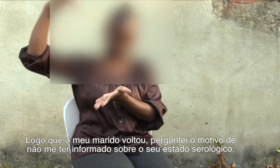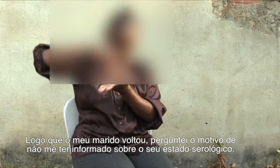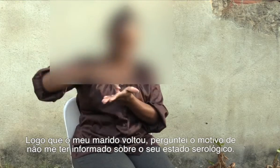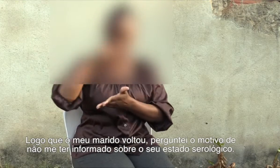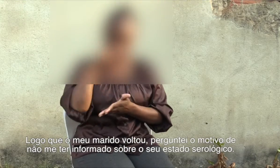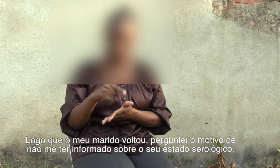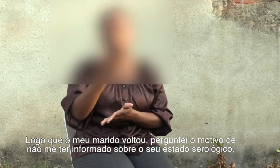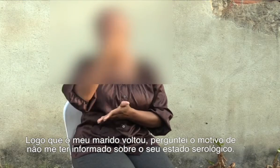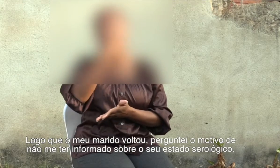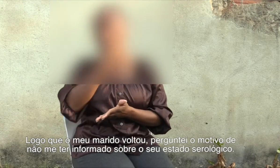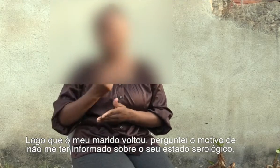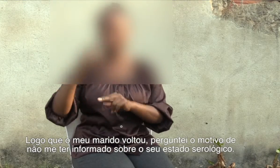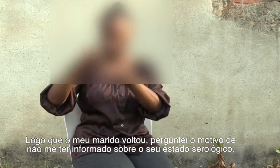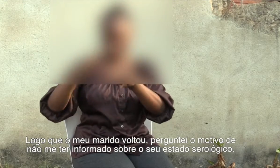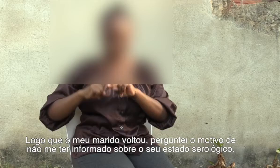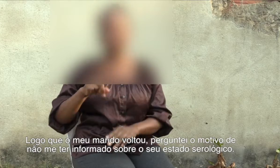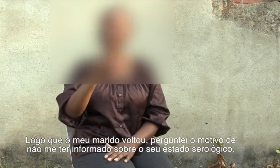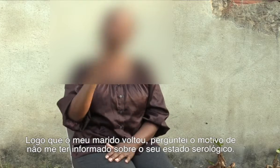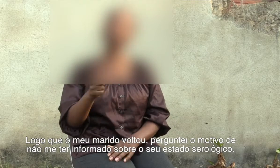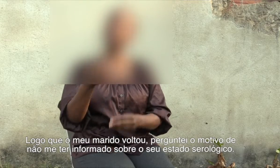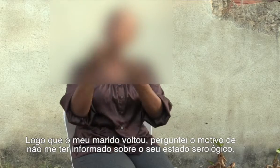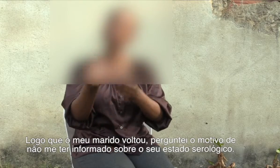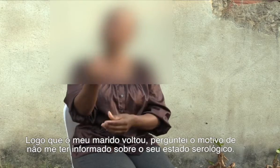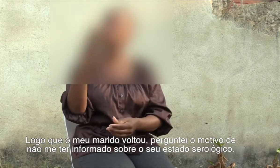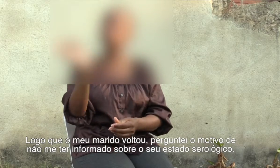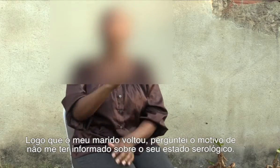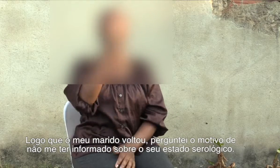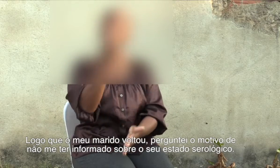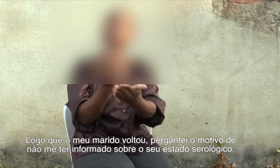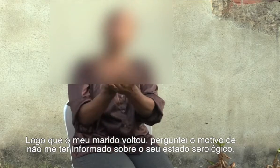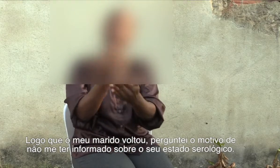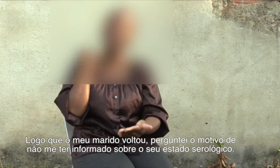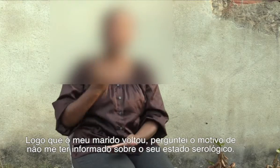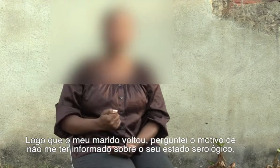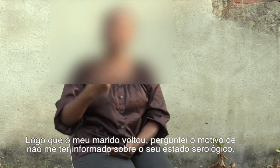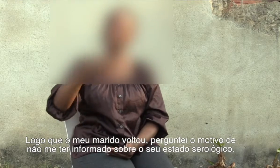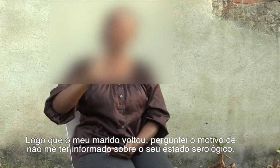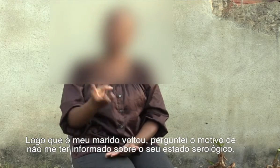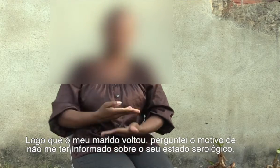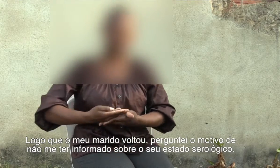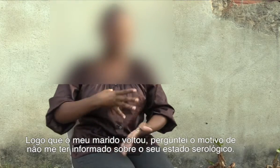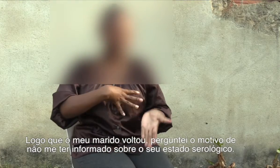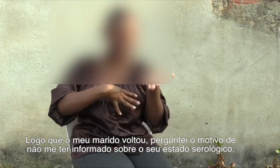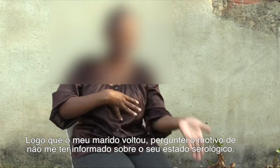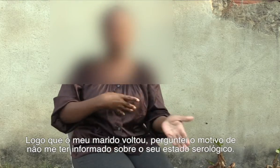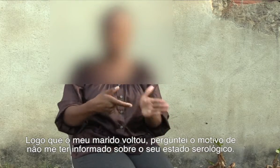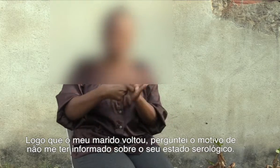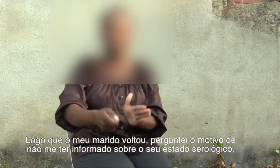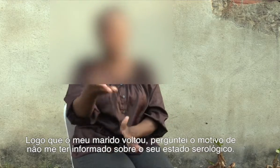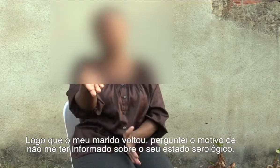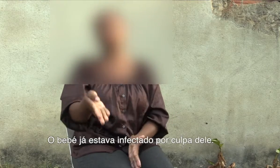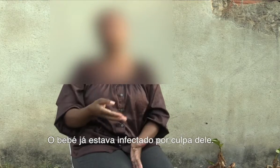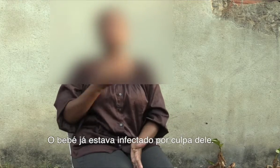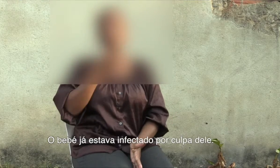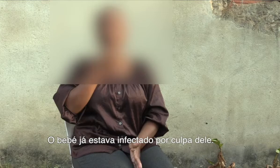marido voltou, perguntei a ele o porquê de não ter me informado sobre a sua situação em relação ao HIV.